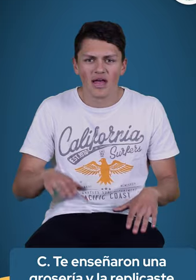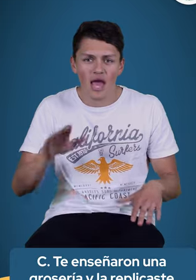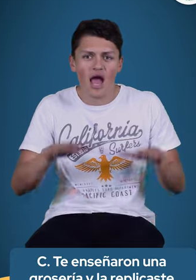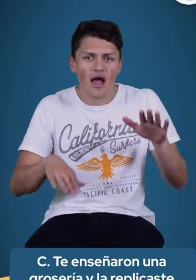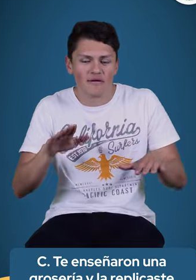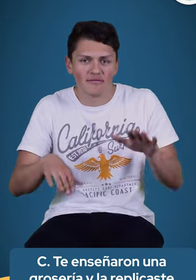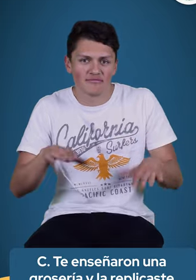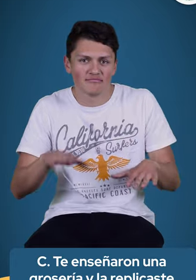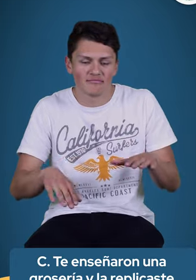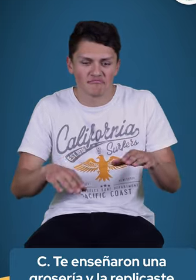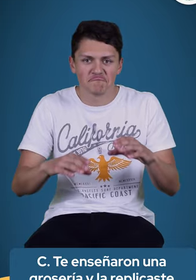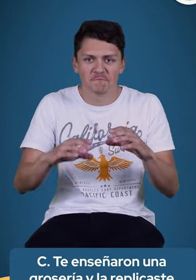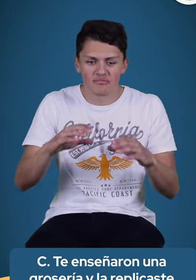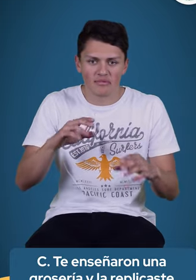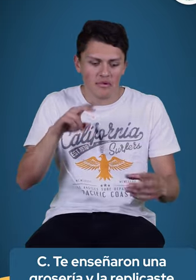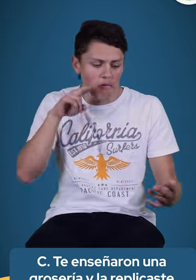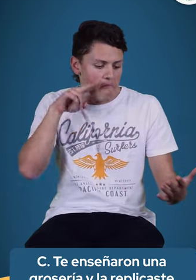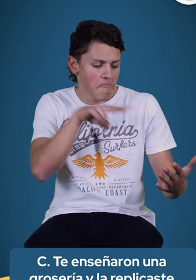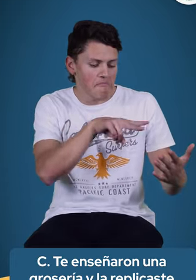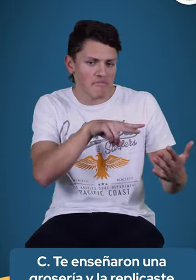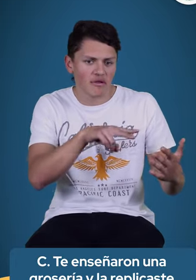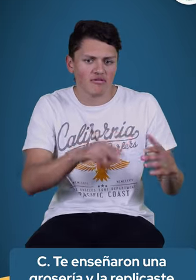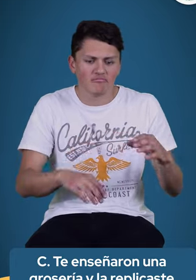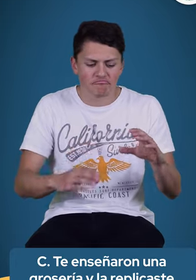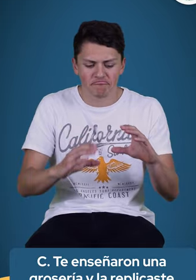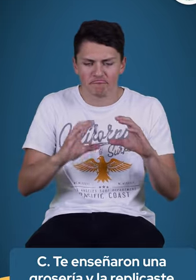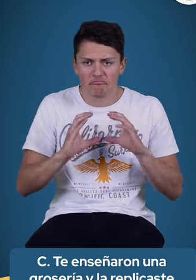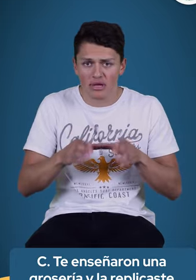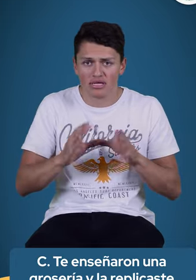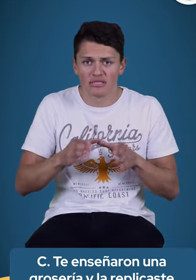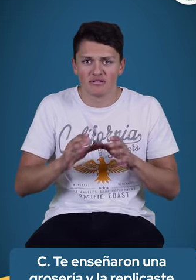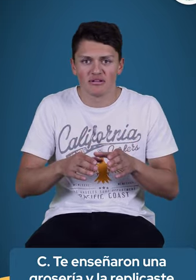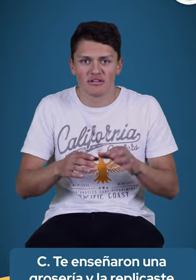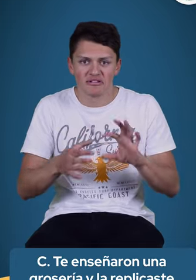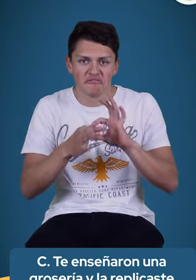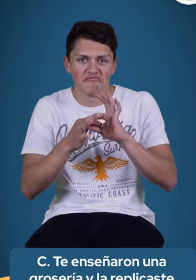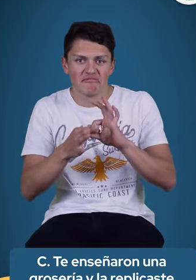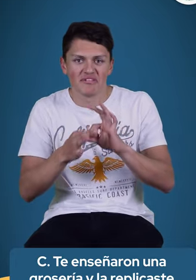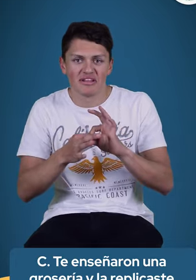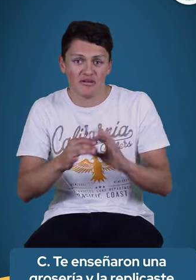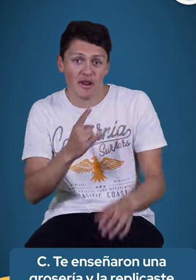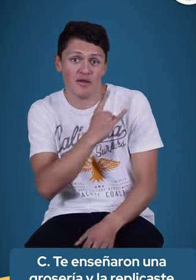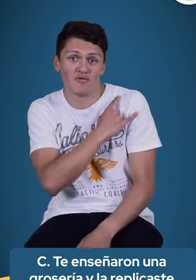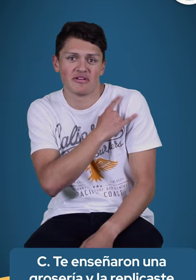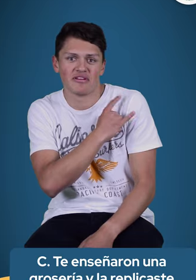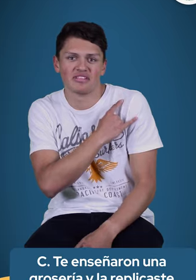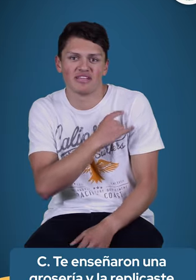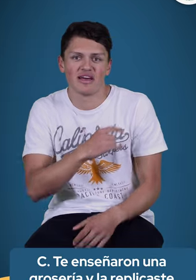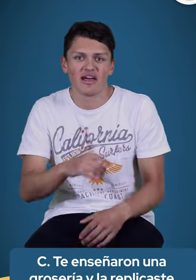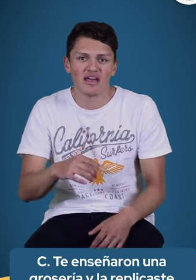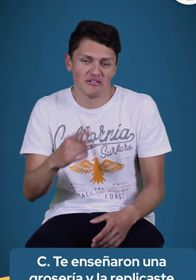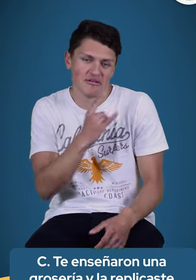B. a veces me encuentro en la universidad y mientras estoy allí